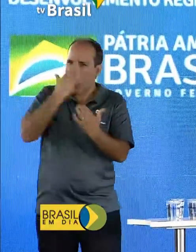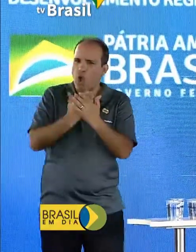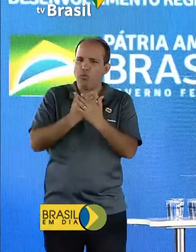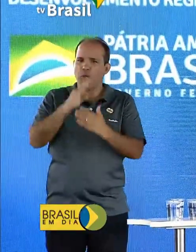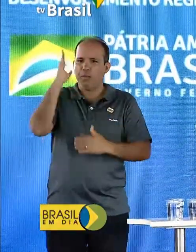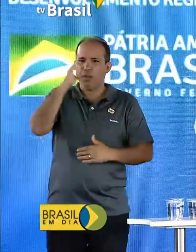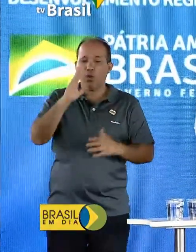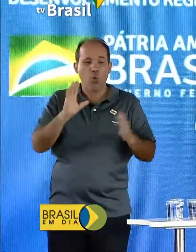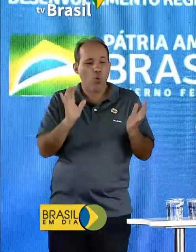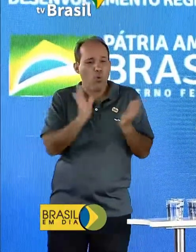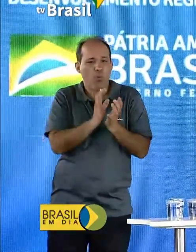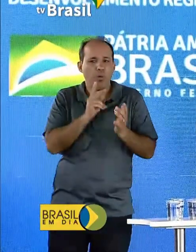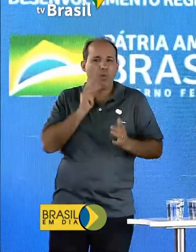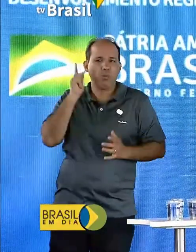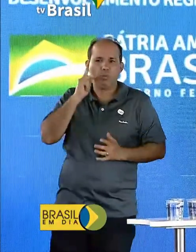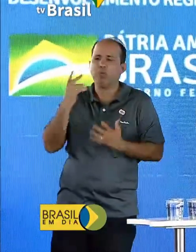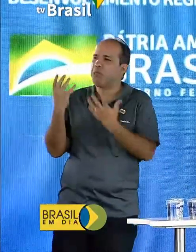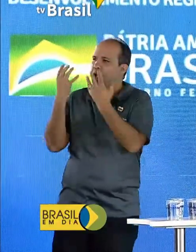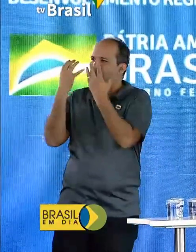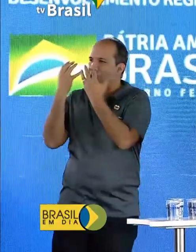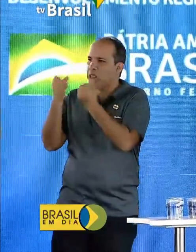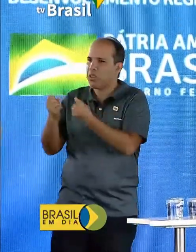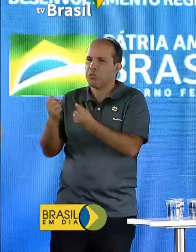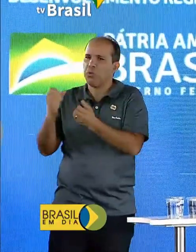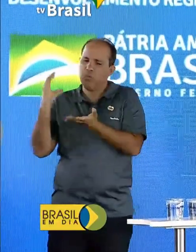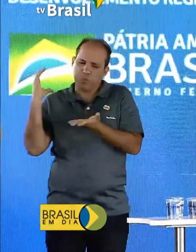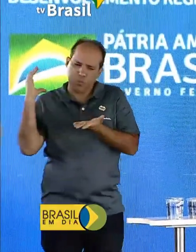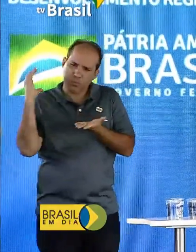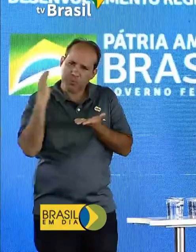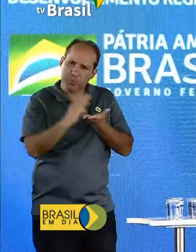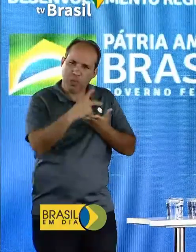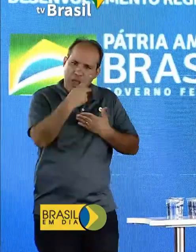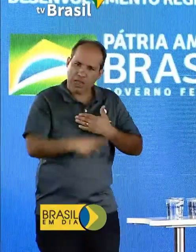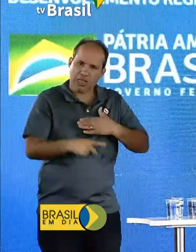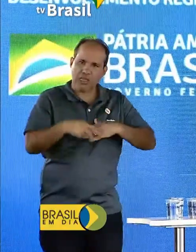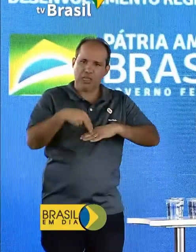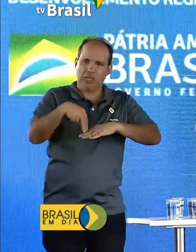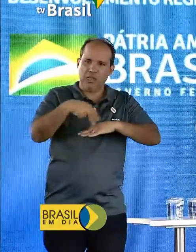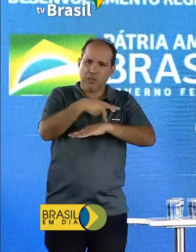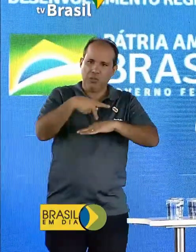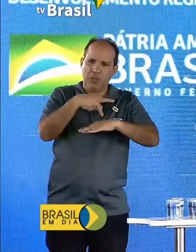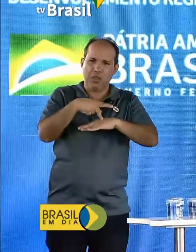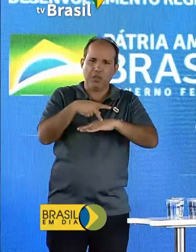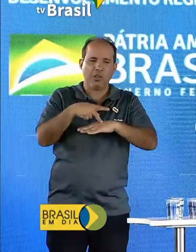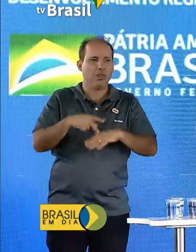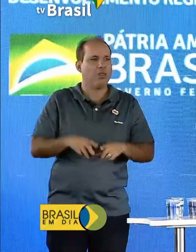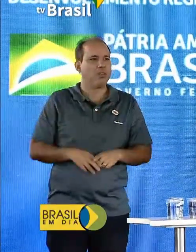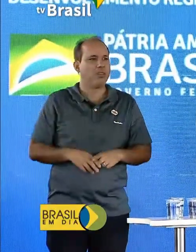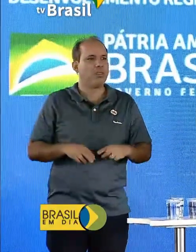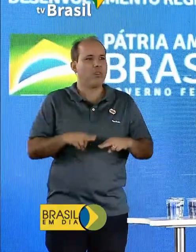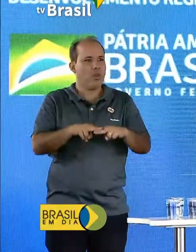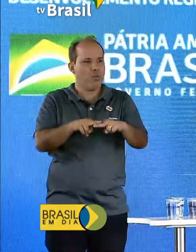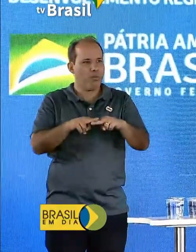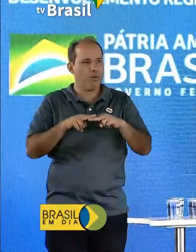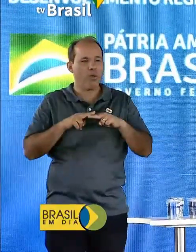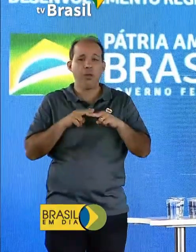classe política, anunciaram o vultoso investimento em nossa pátria. Grande parte disso virá para o Nordeste.